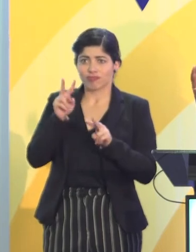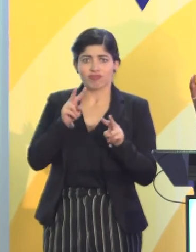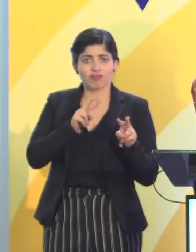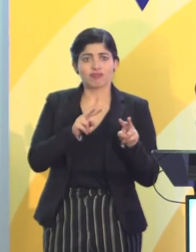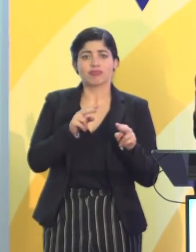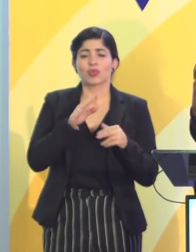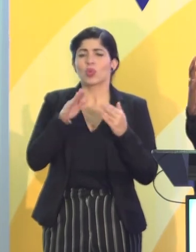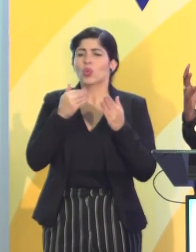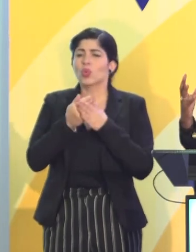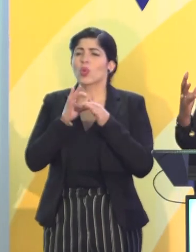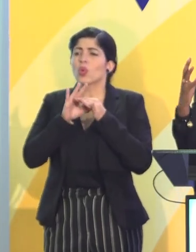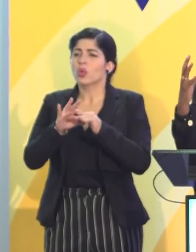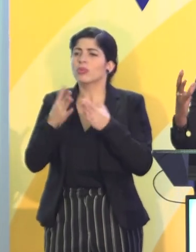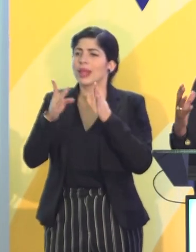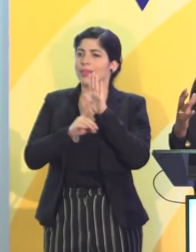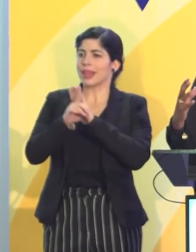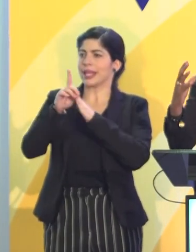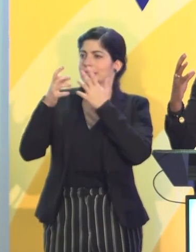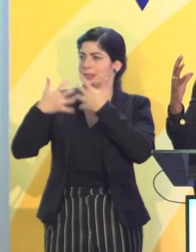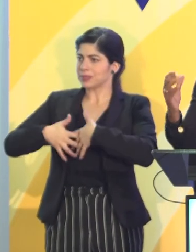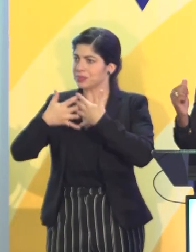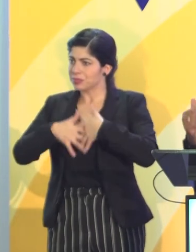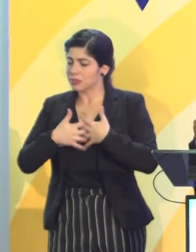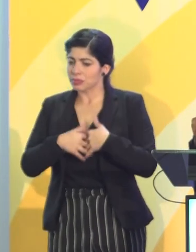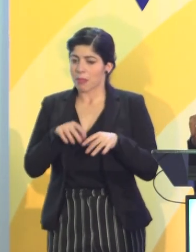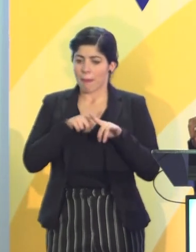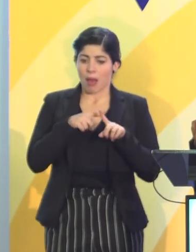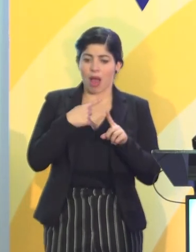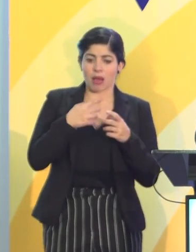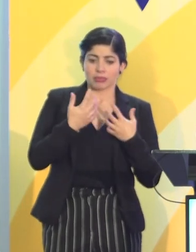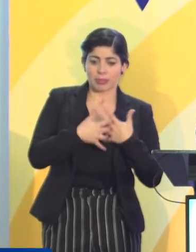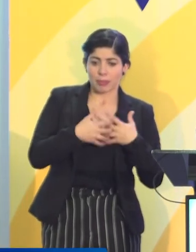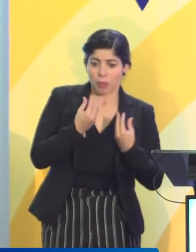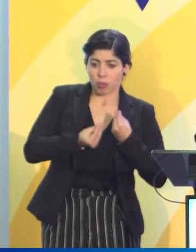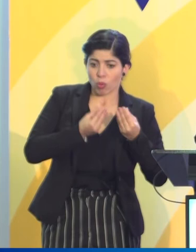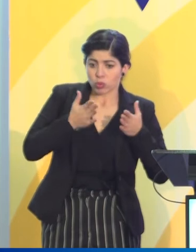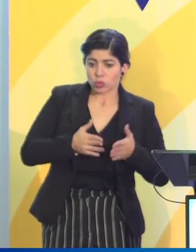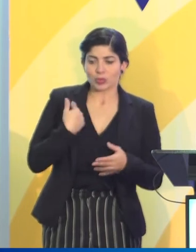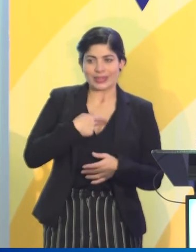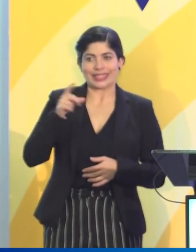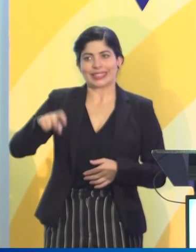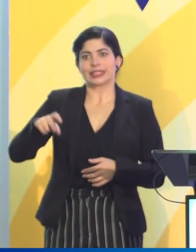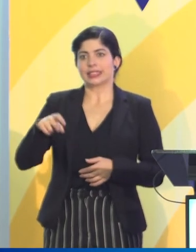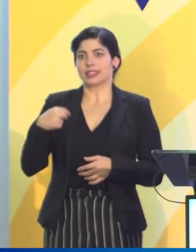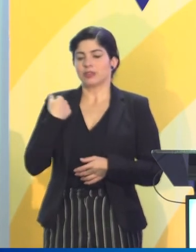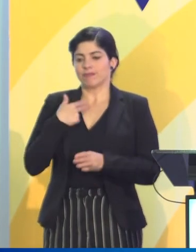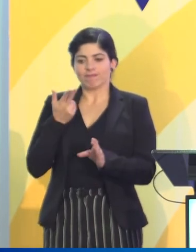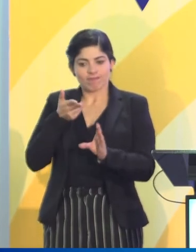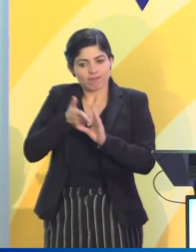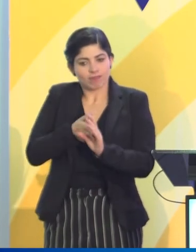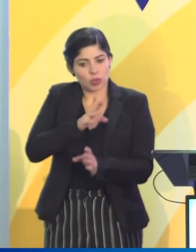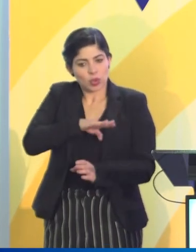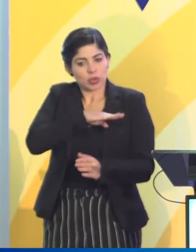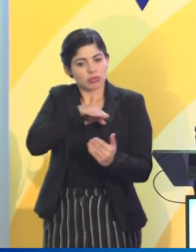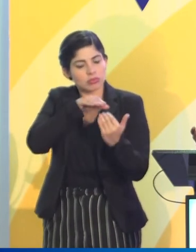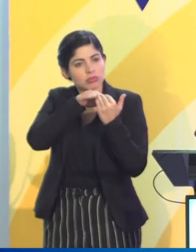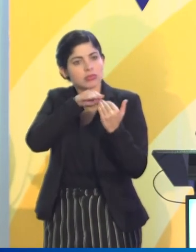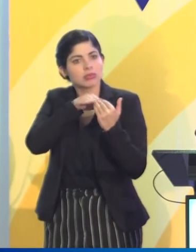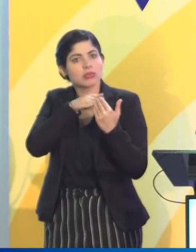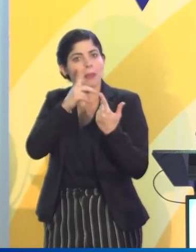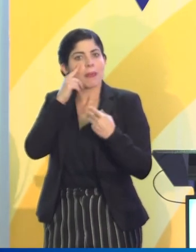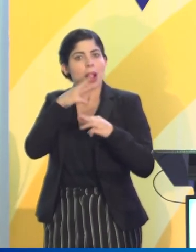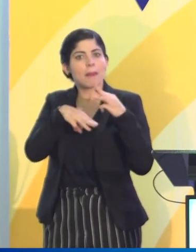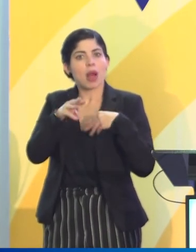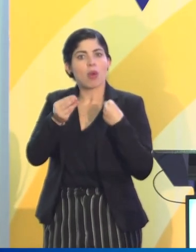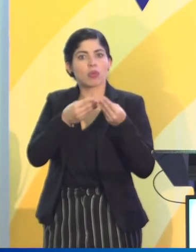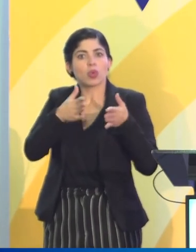todo lo que tiene que ver con el desarrollo empresarial y productivo. Nosotros necesitamos incorporarnos en condiciones de igualdad, en los